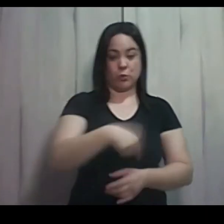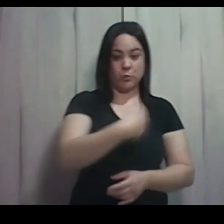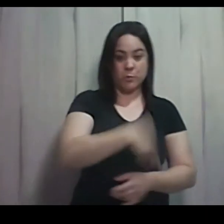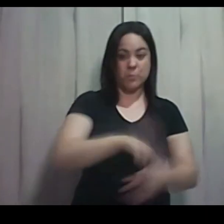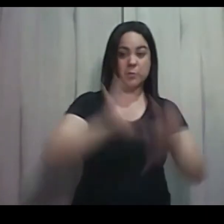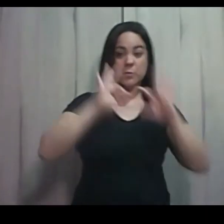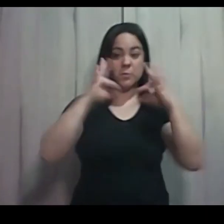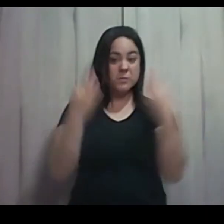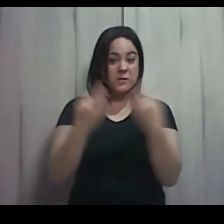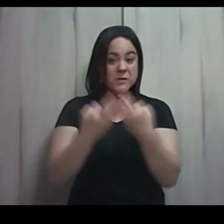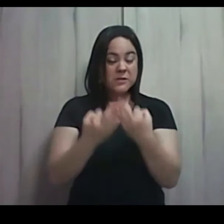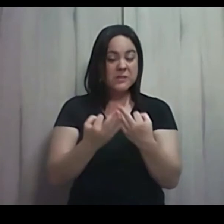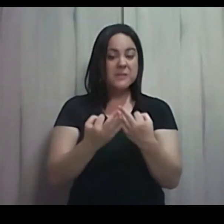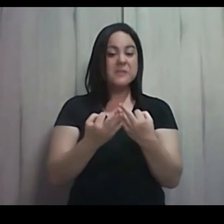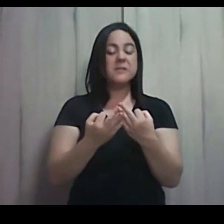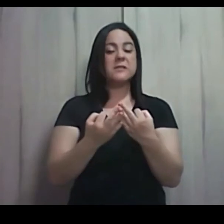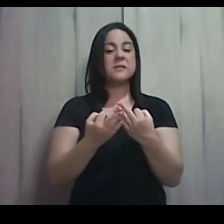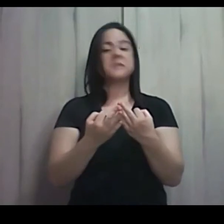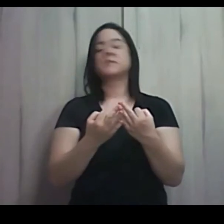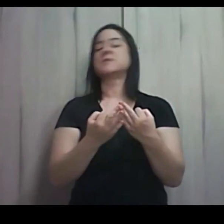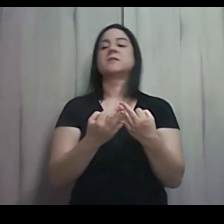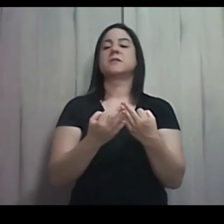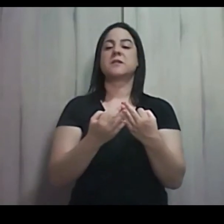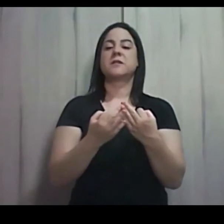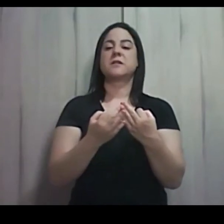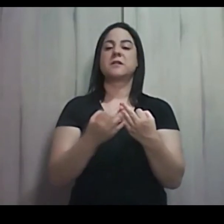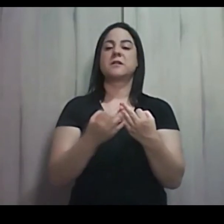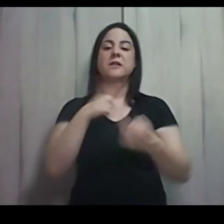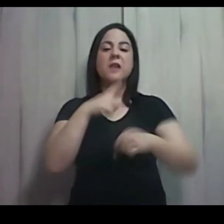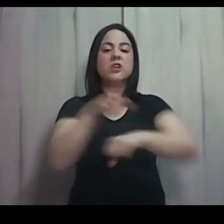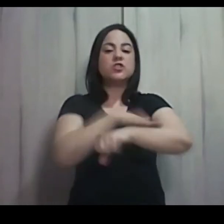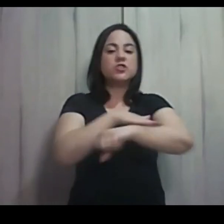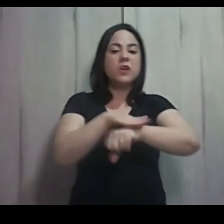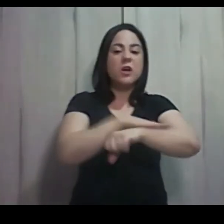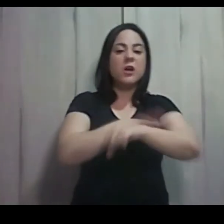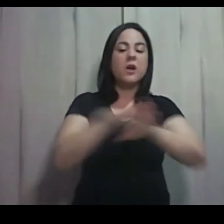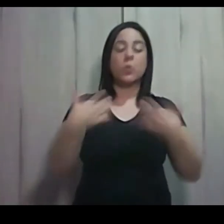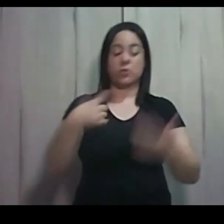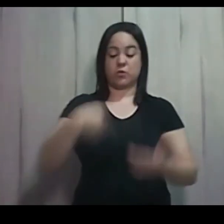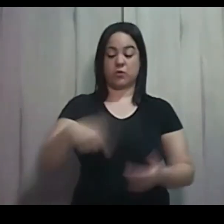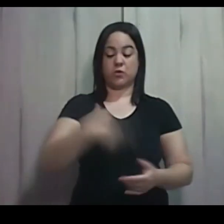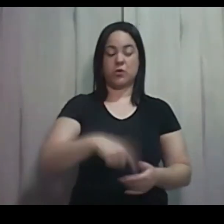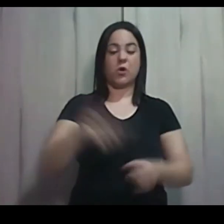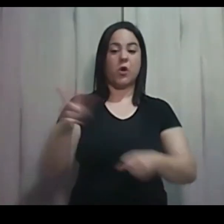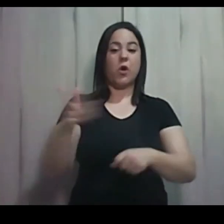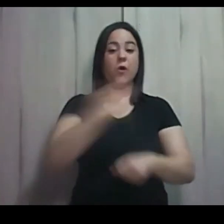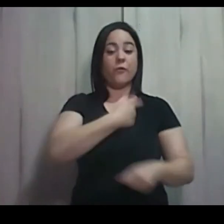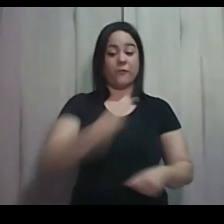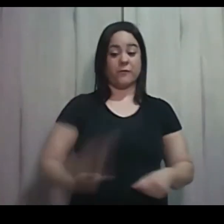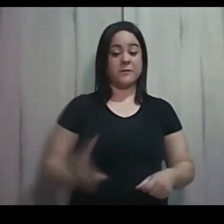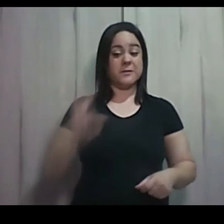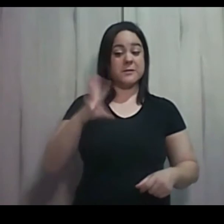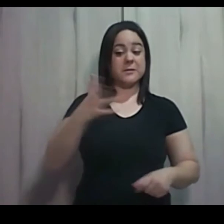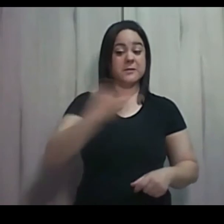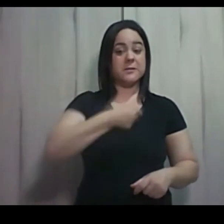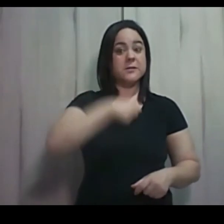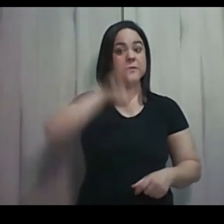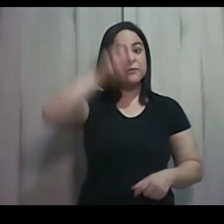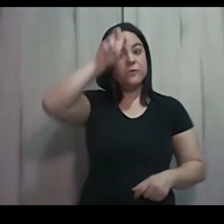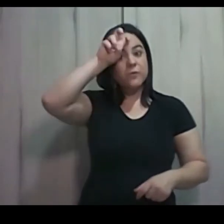fizeram muito bem para o Egito. José, inclusive, quando era governador, salvou o Egito. Então, eles viviam